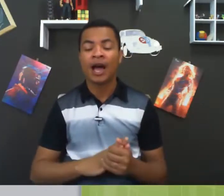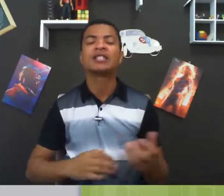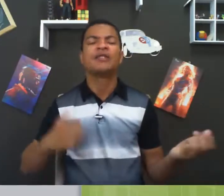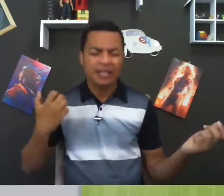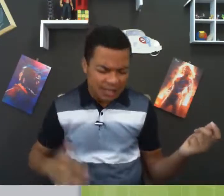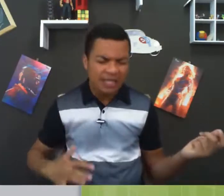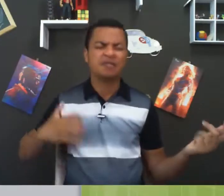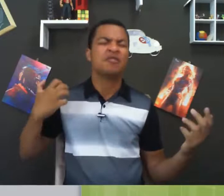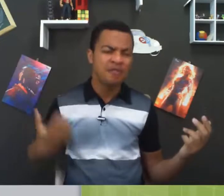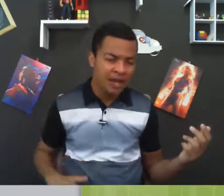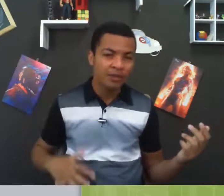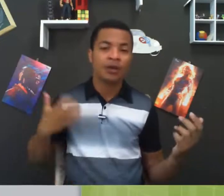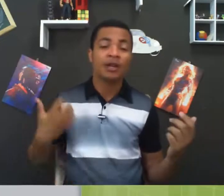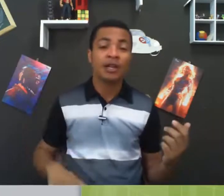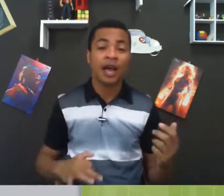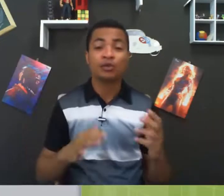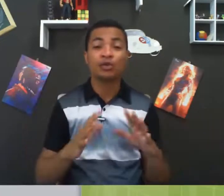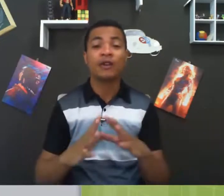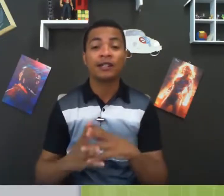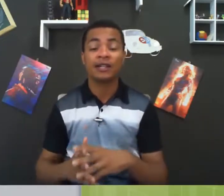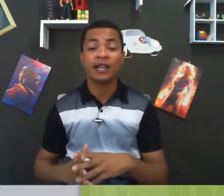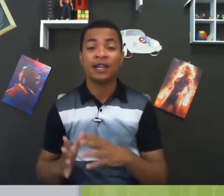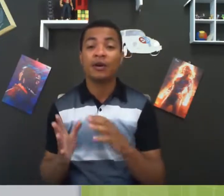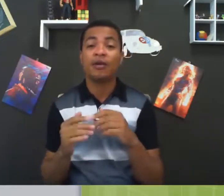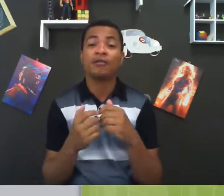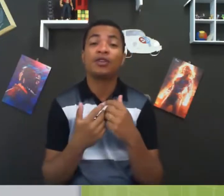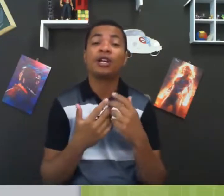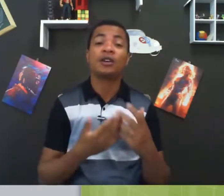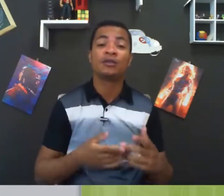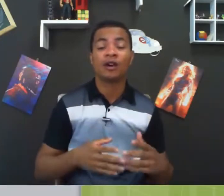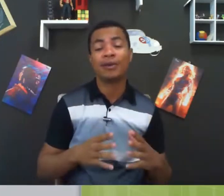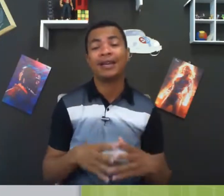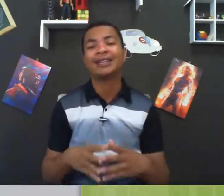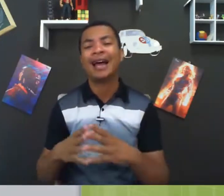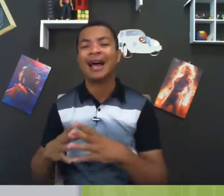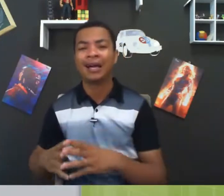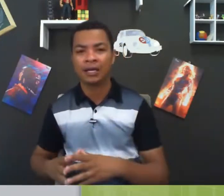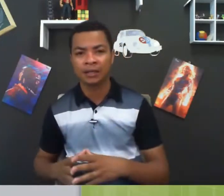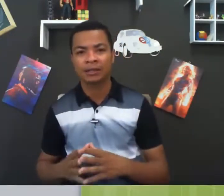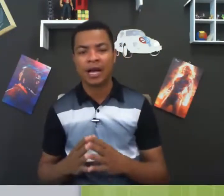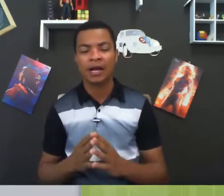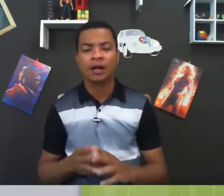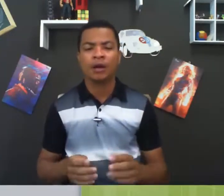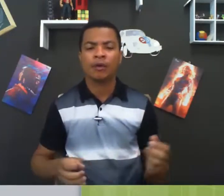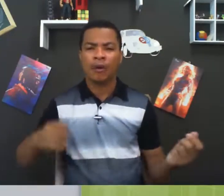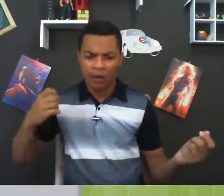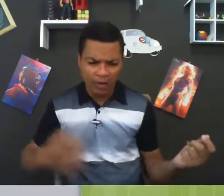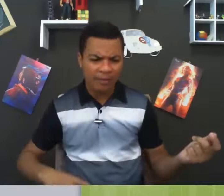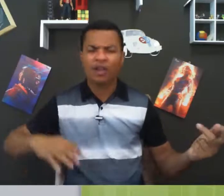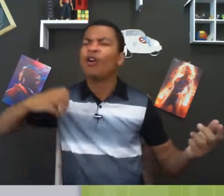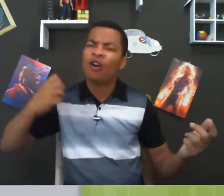aí você faz assim esse movimento, que aí o Sudo vai entender que não é um violão, é uma guitarra, tá? Porque o barulho é maior,